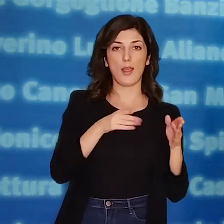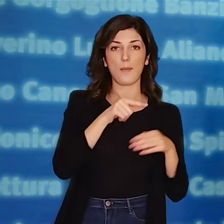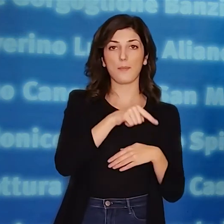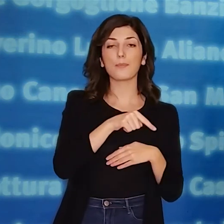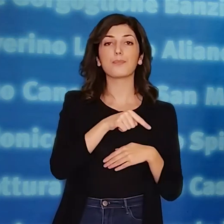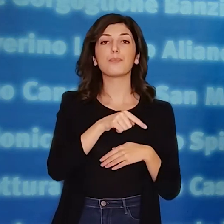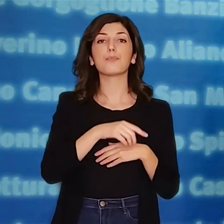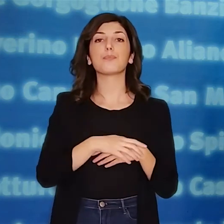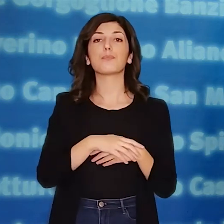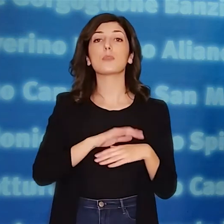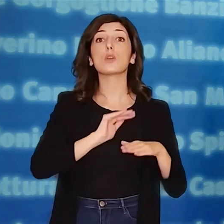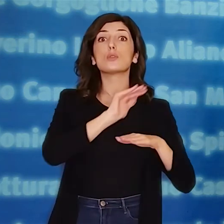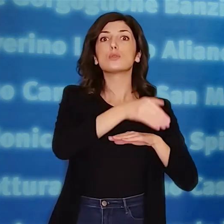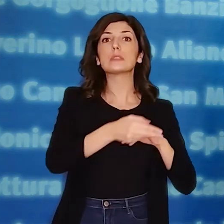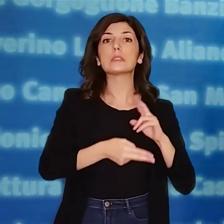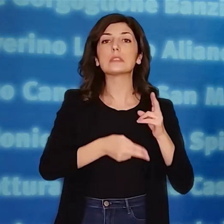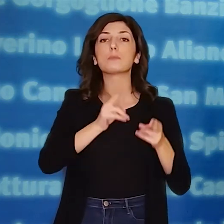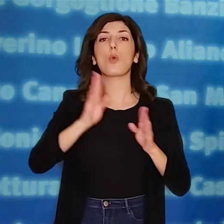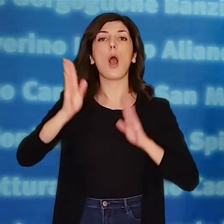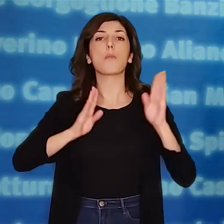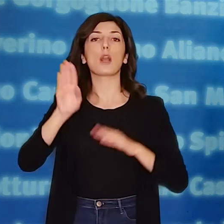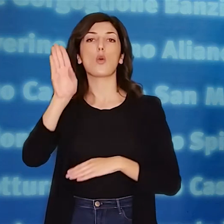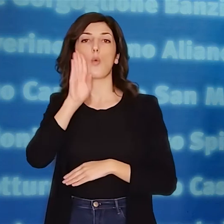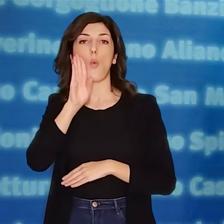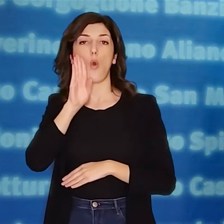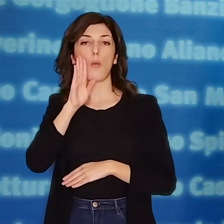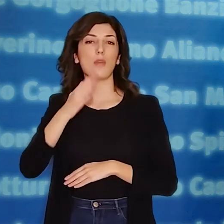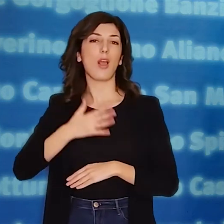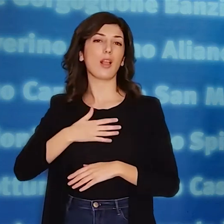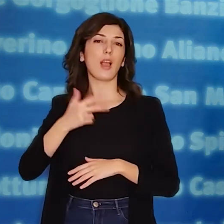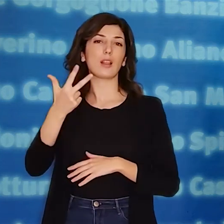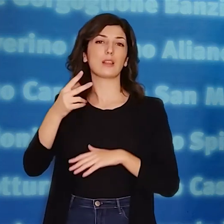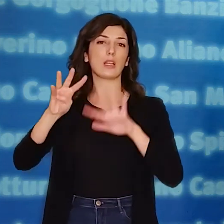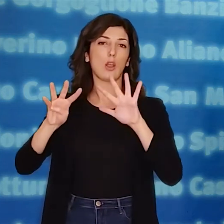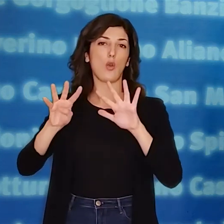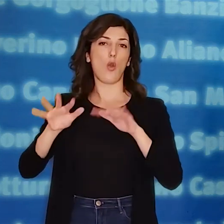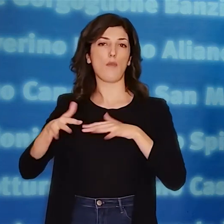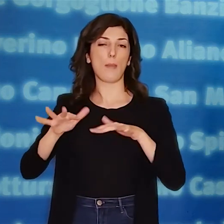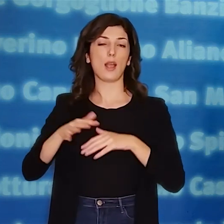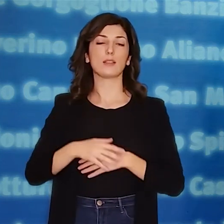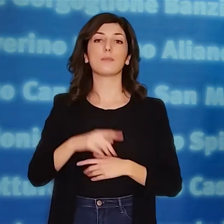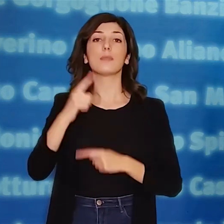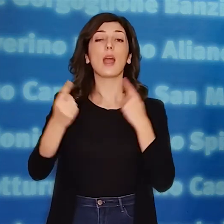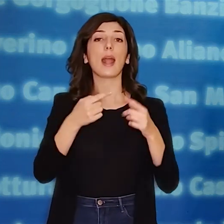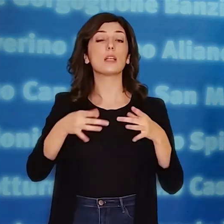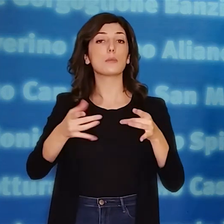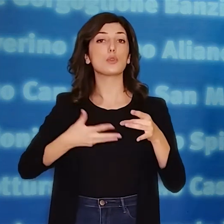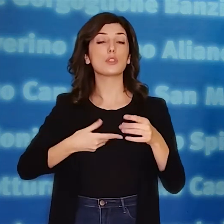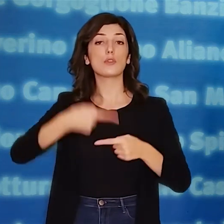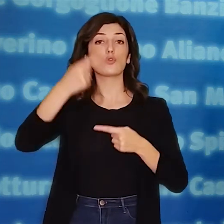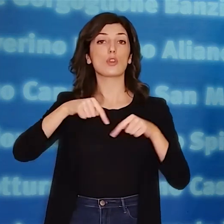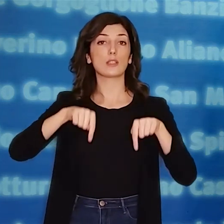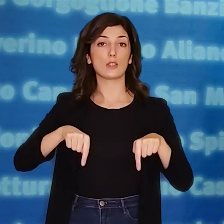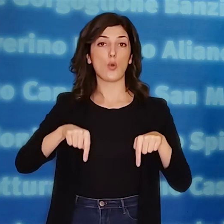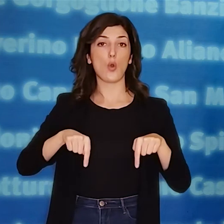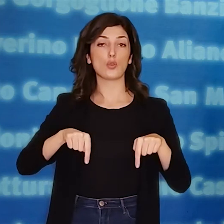sesso femminile, superiore a quella del sesso maschile che si mantiene intorno ai 39 anni. Tra i casi